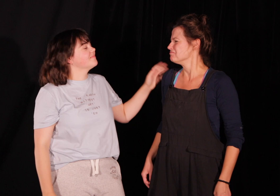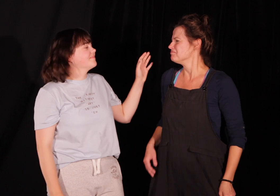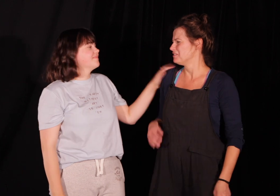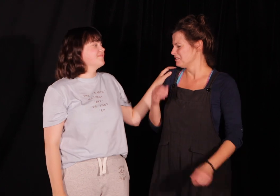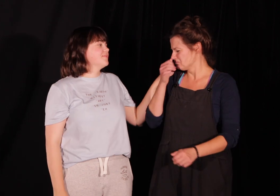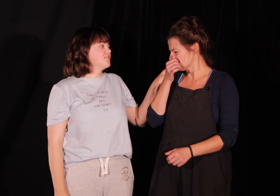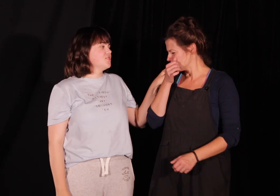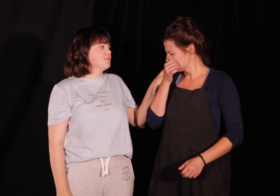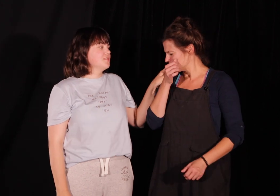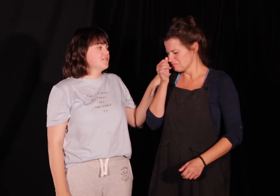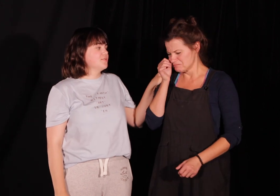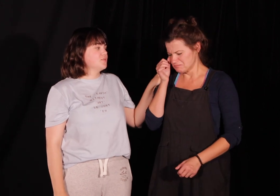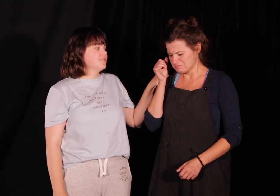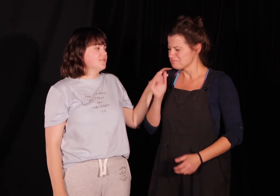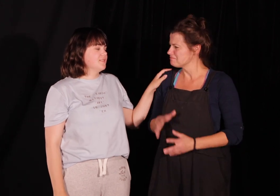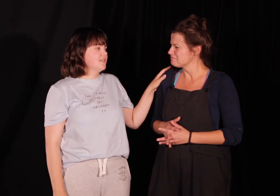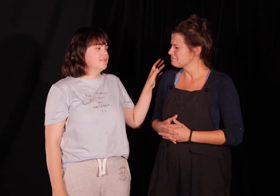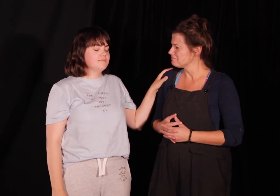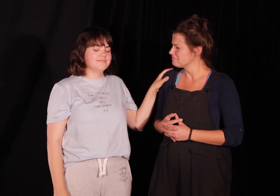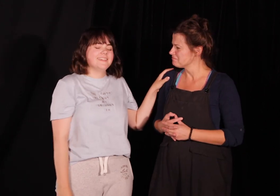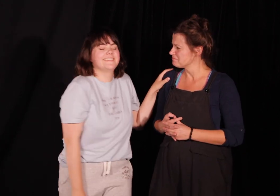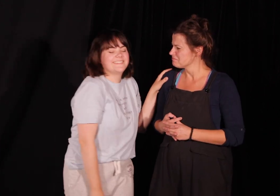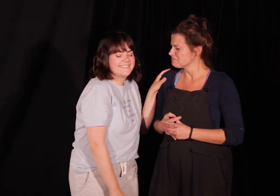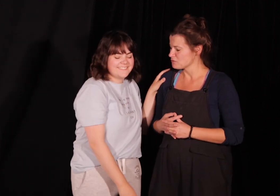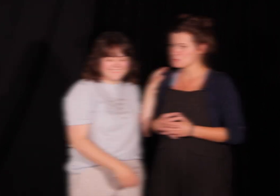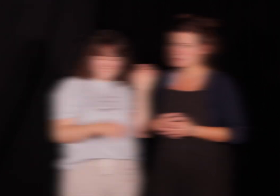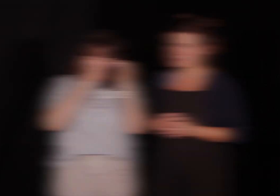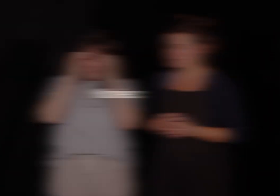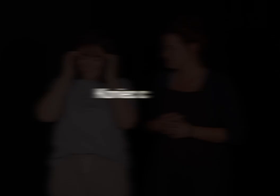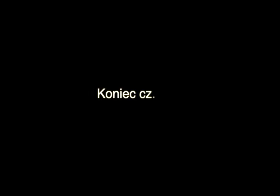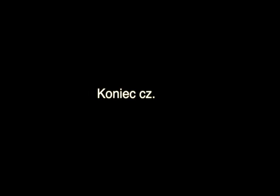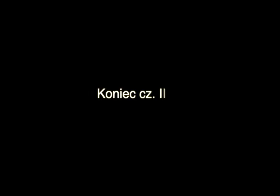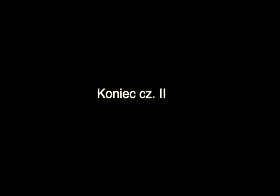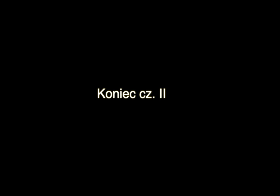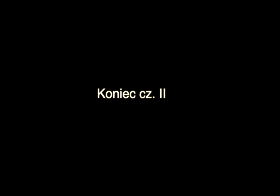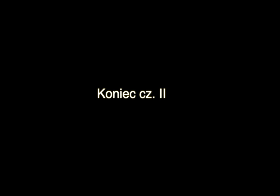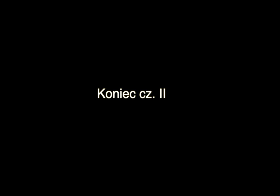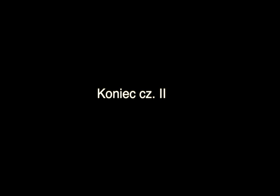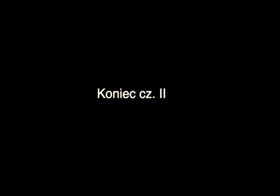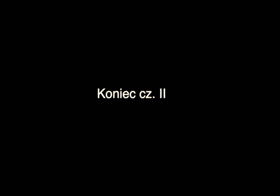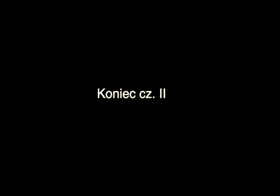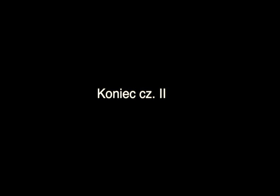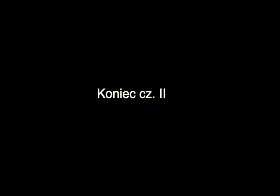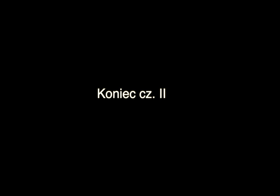trzymaj się to biedna przesłupne dobra to biedna